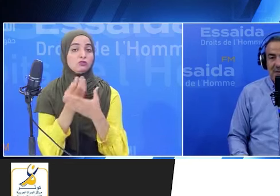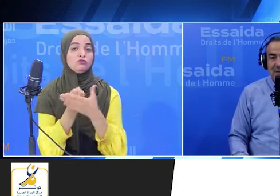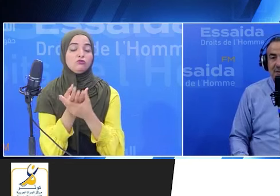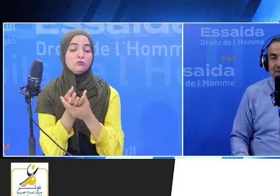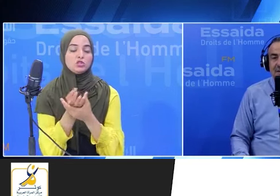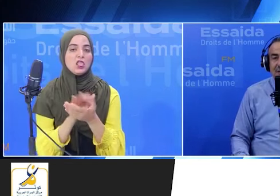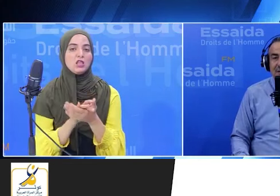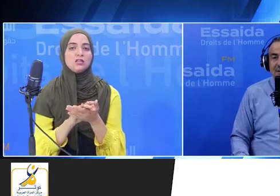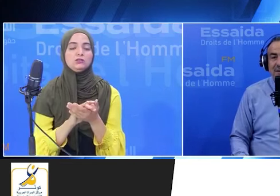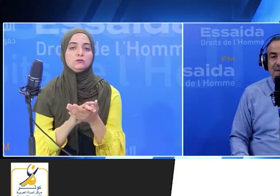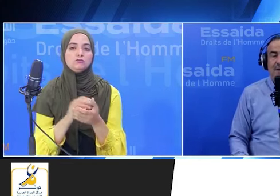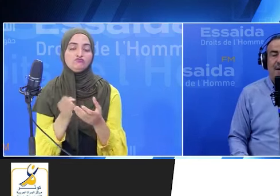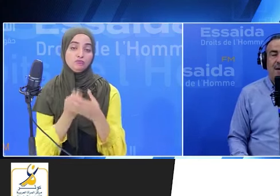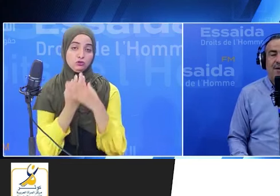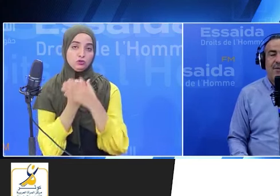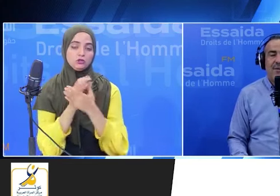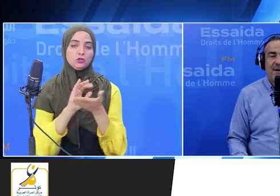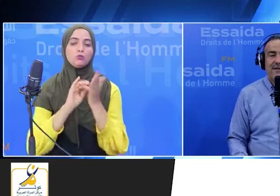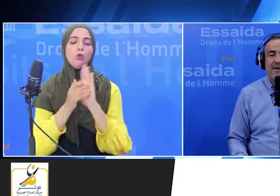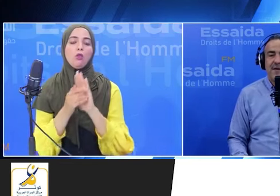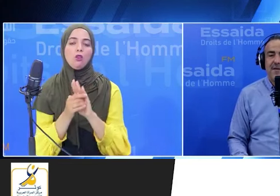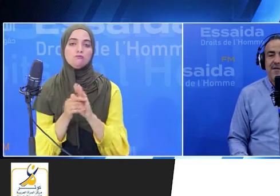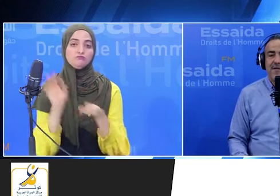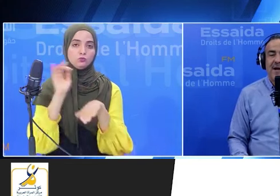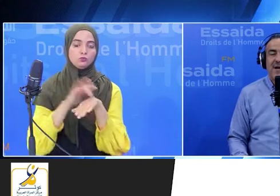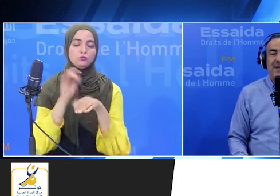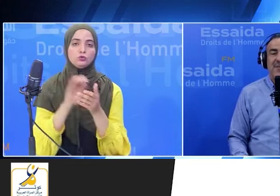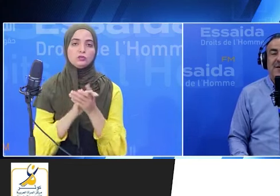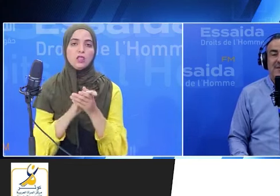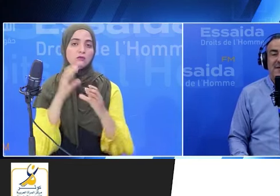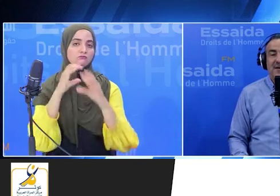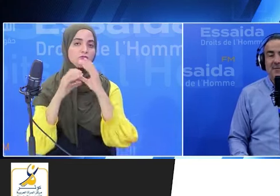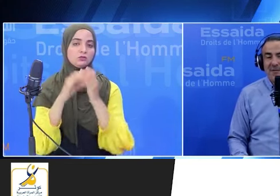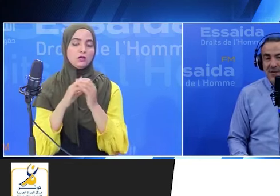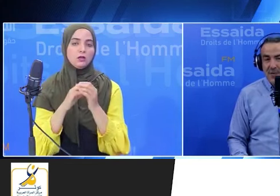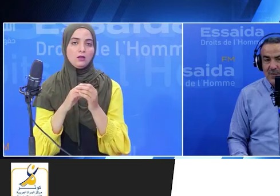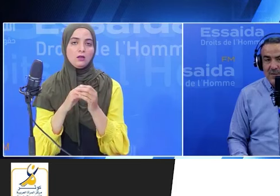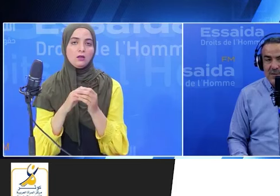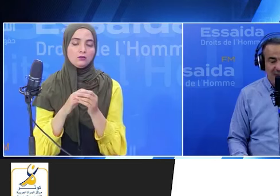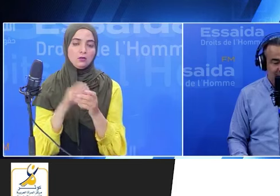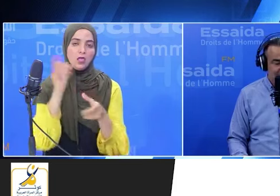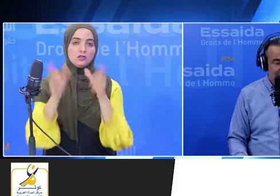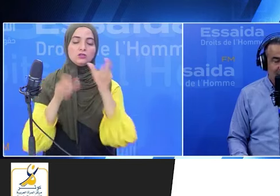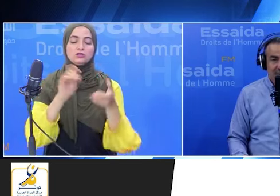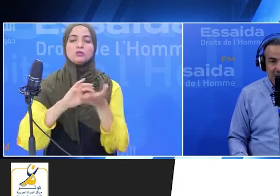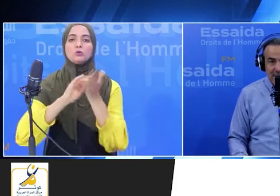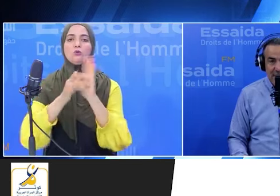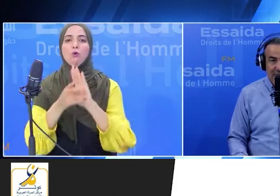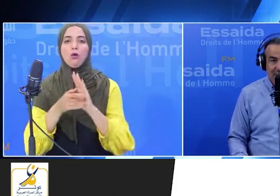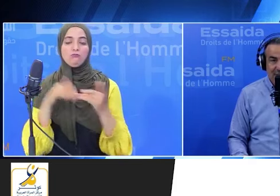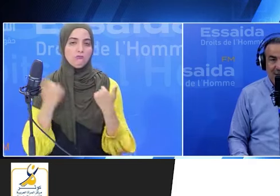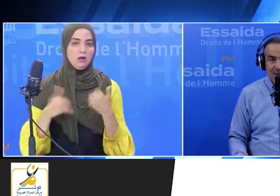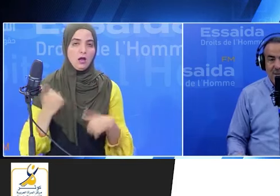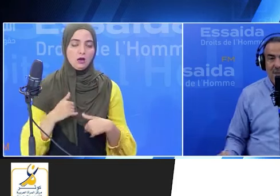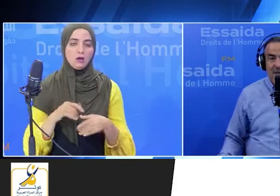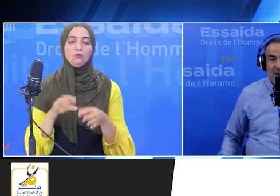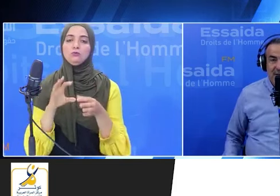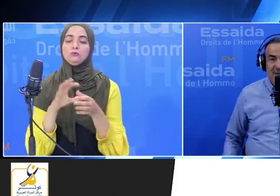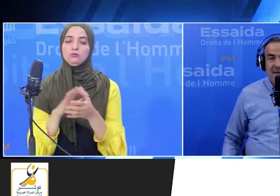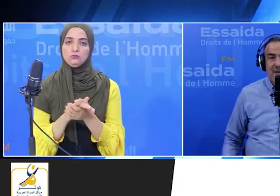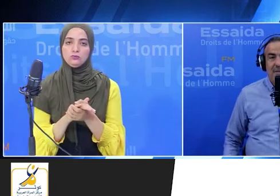تخص المواتن توسع عموماً والأشغال ذو ذو العاقب باتبارهم مواطنين ومواطنين دم بعضنا